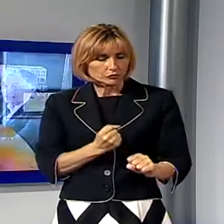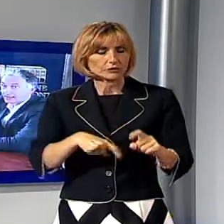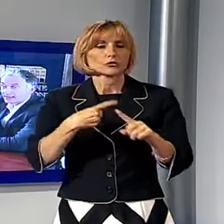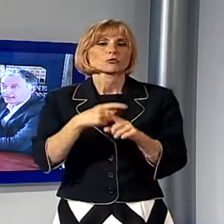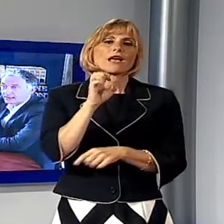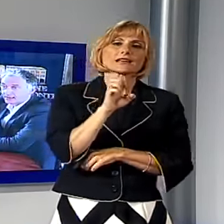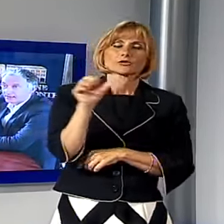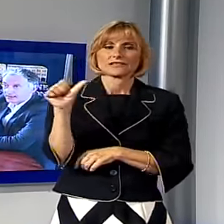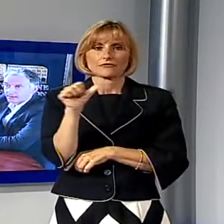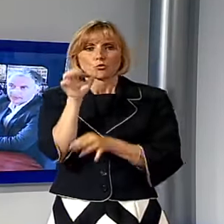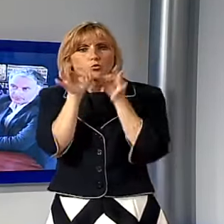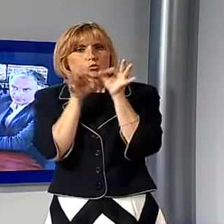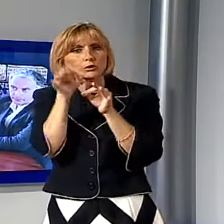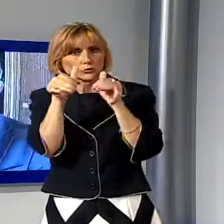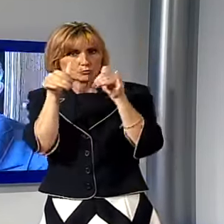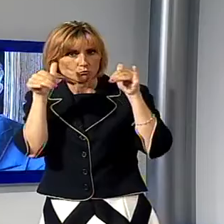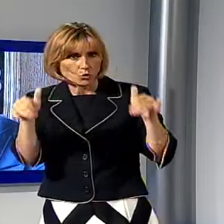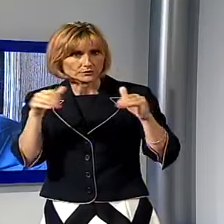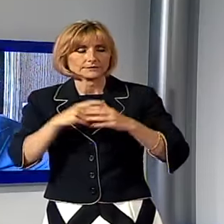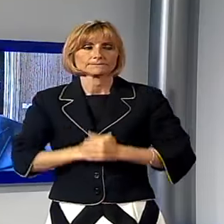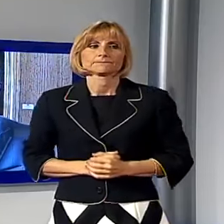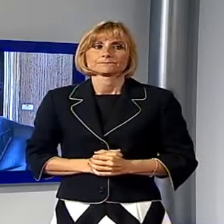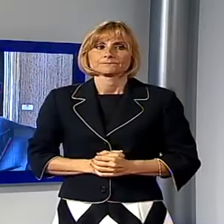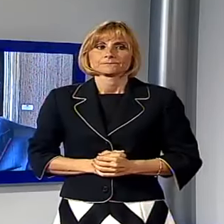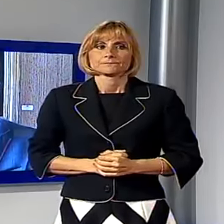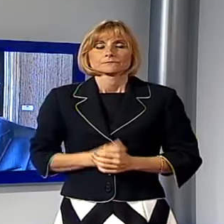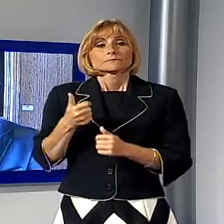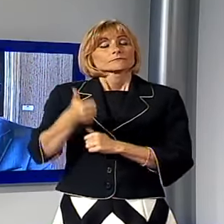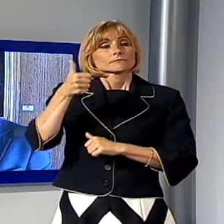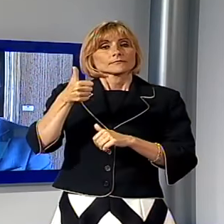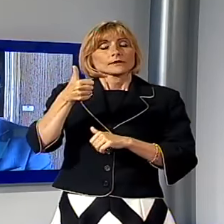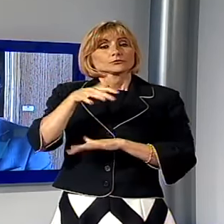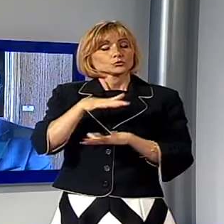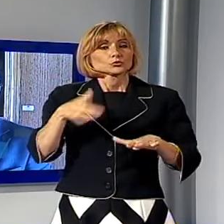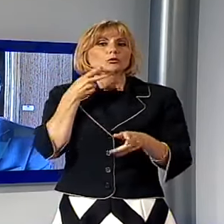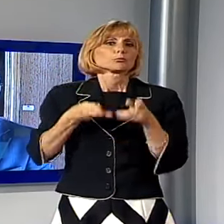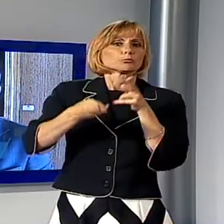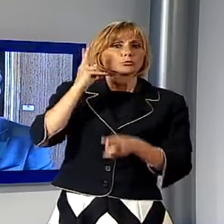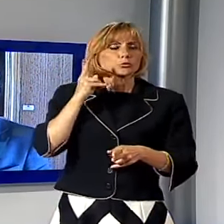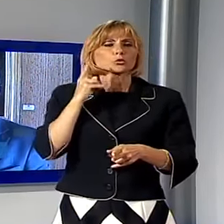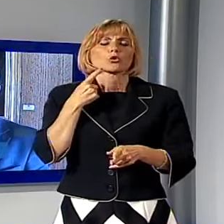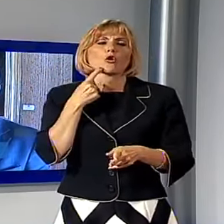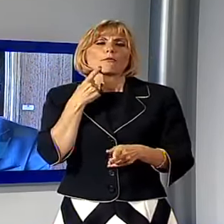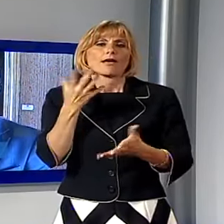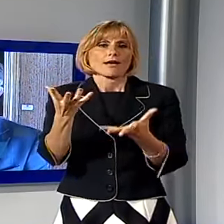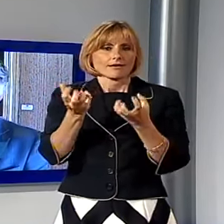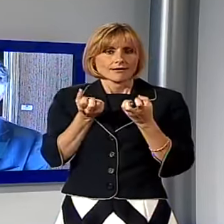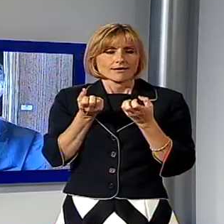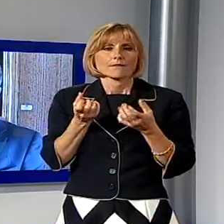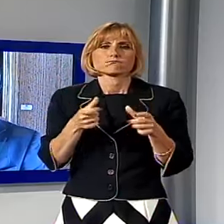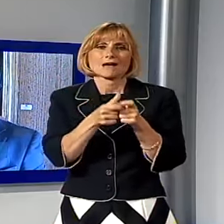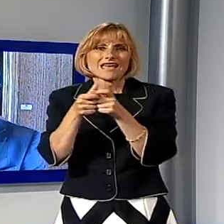Stefanelli curatore della mostra innanzitutto un maggior coinvolgimento dei paesi europei perché da